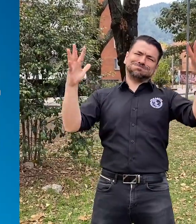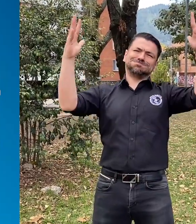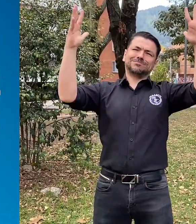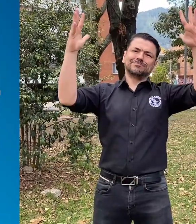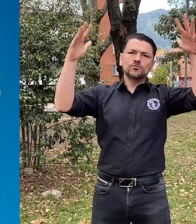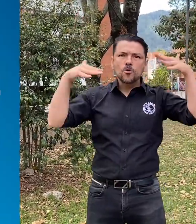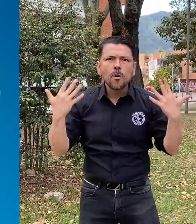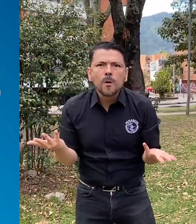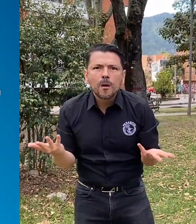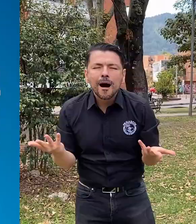Algo que celebramos.